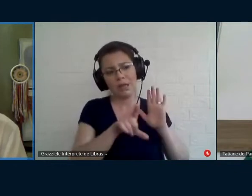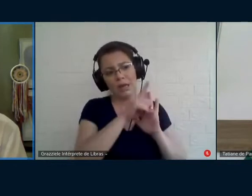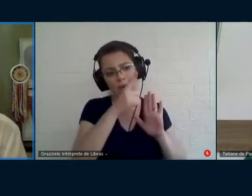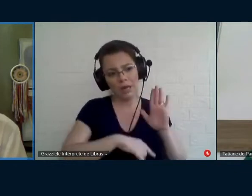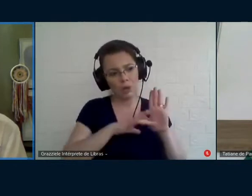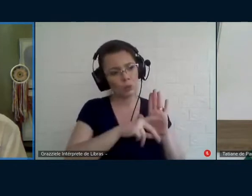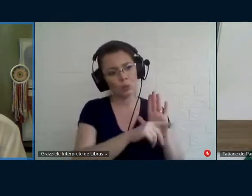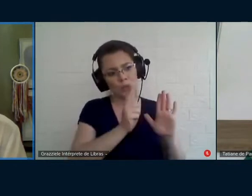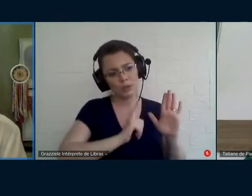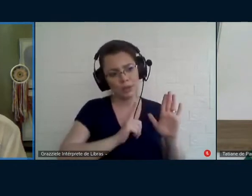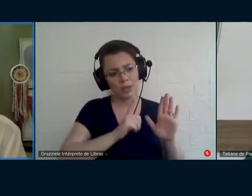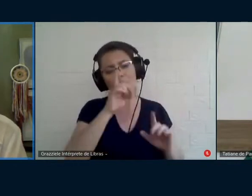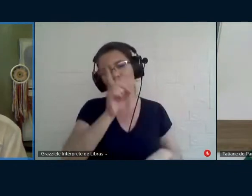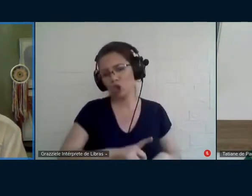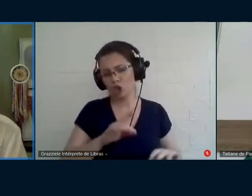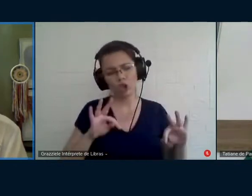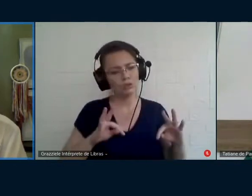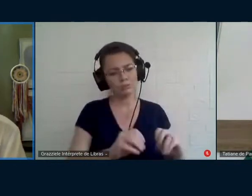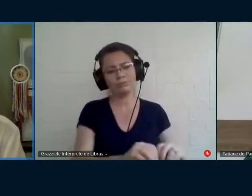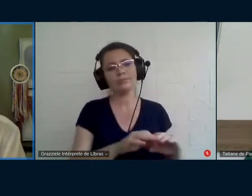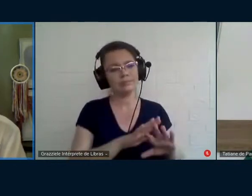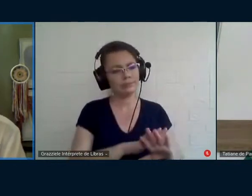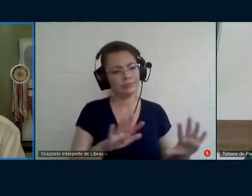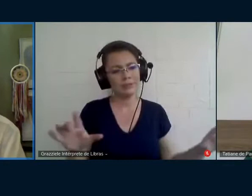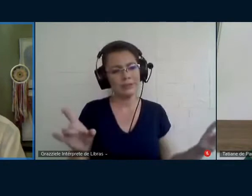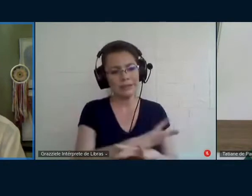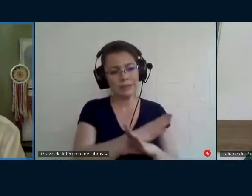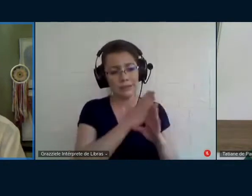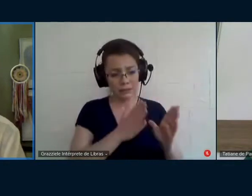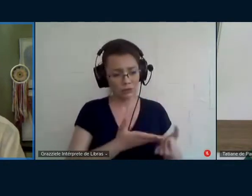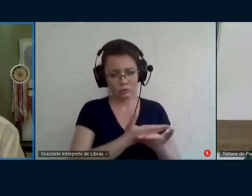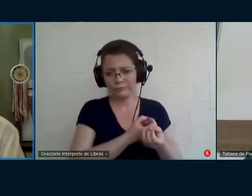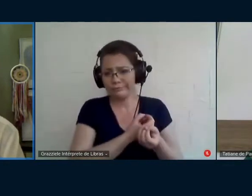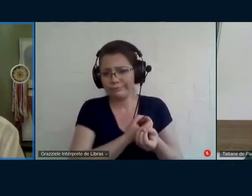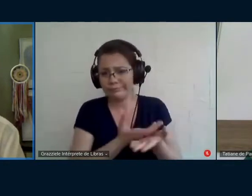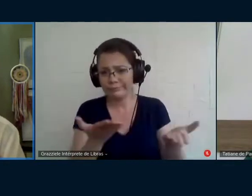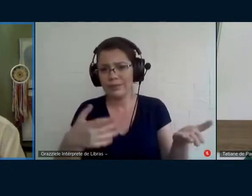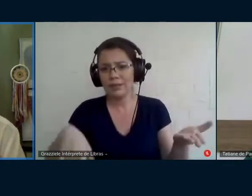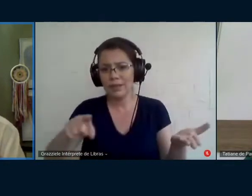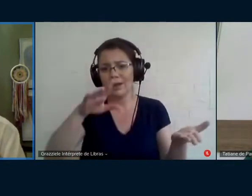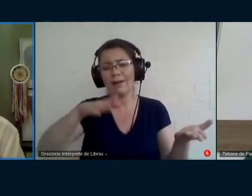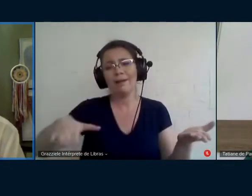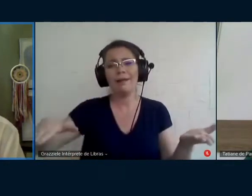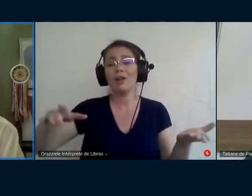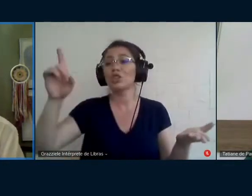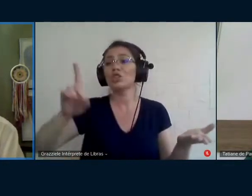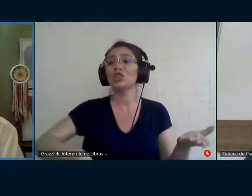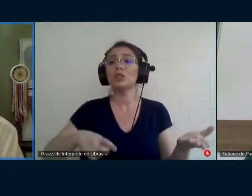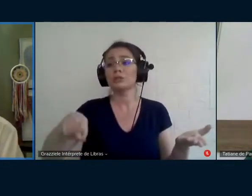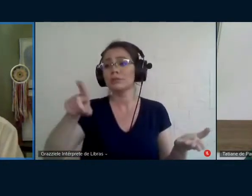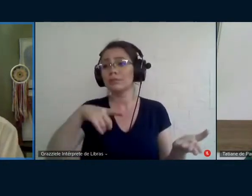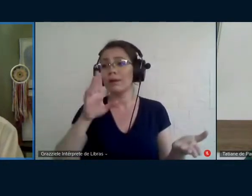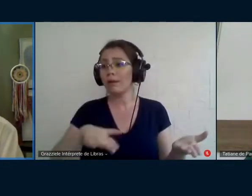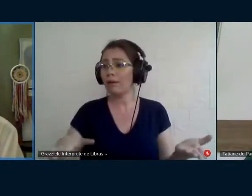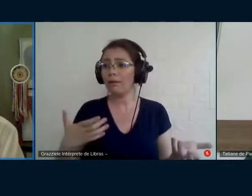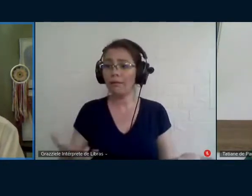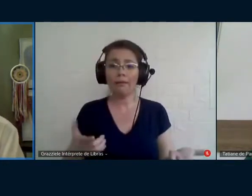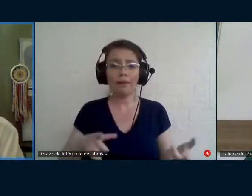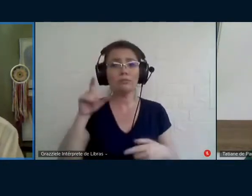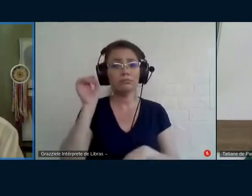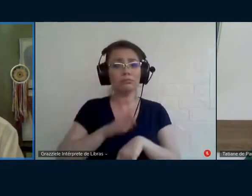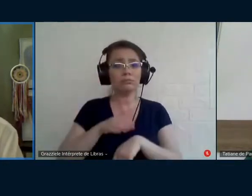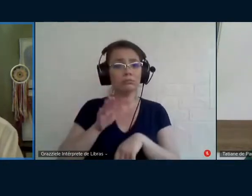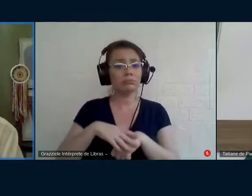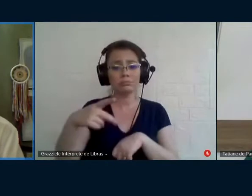como um direito absoluto que é algo que a gente tem falado muito para as crianças, um direito das crianças serem o que elas quiserem ser,